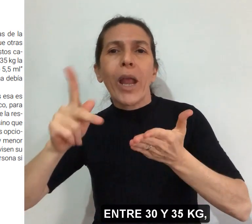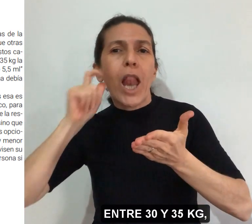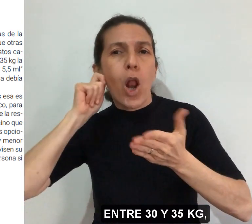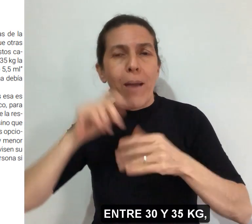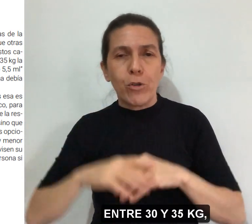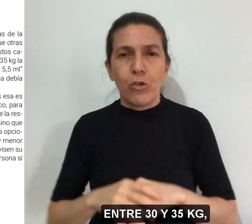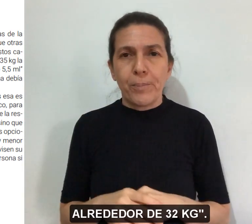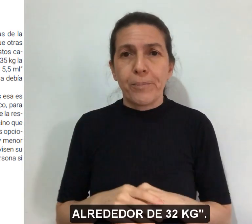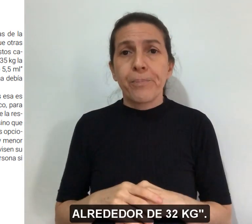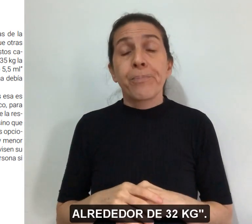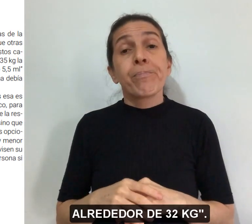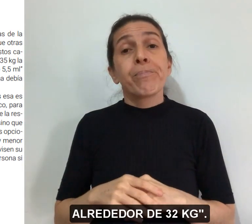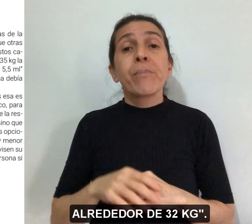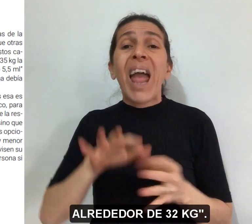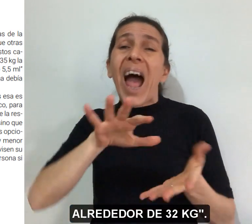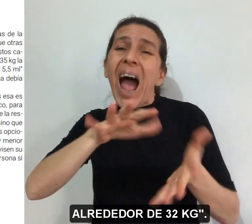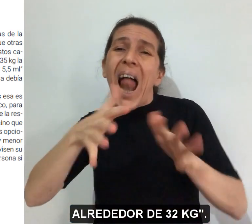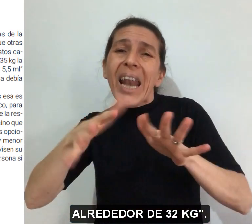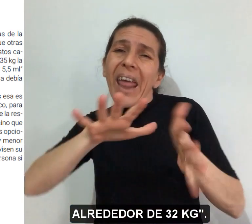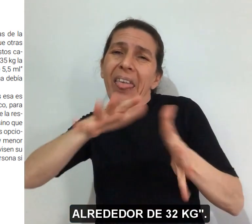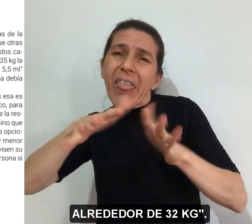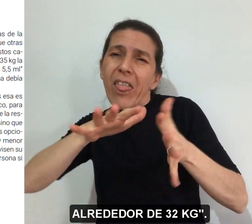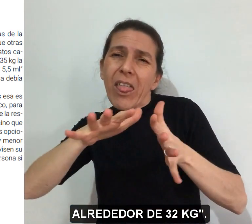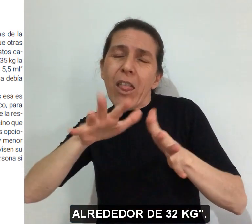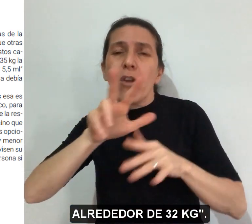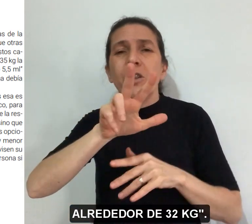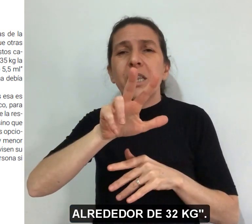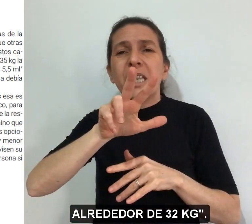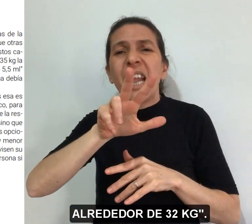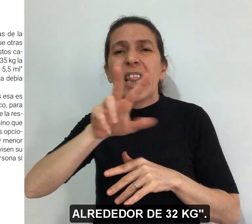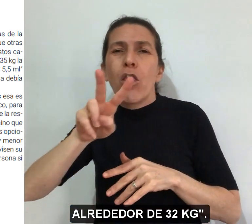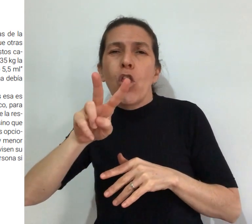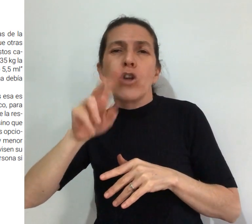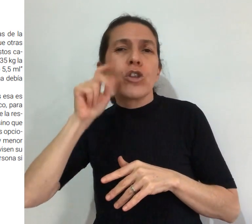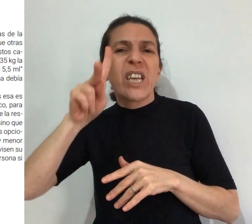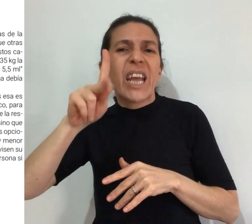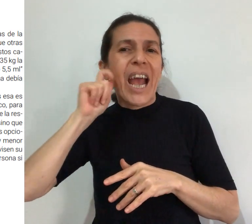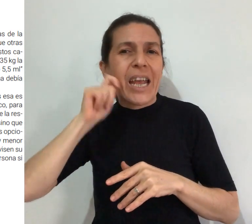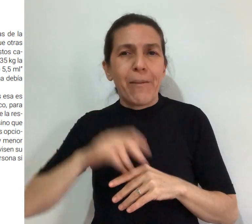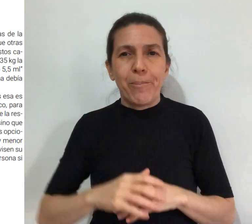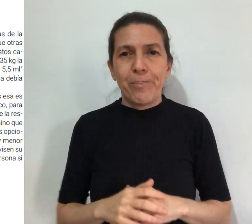kilogramos alrededor de 32 kilogramos